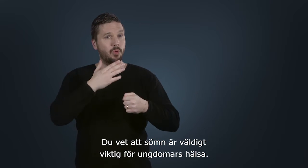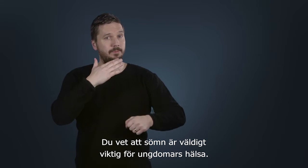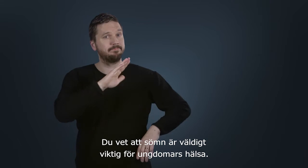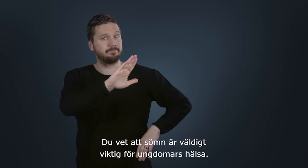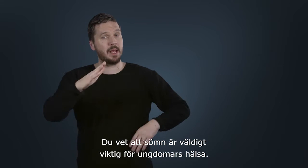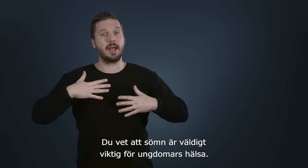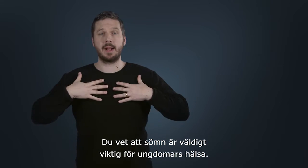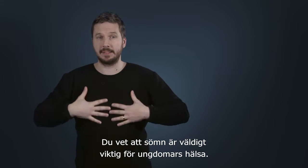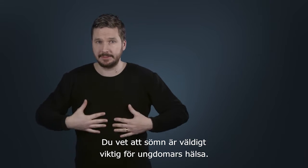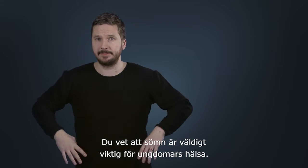ungdomars hälsa.